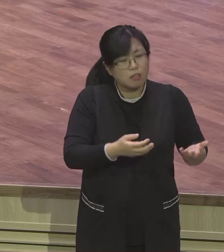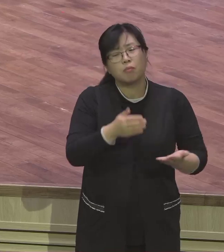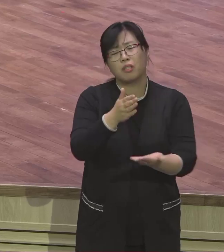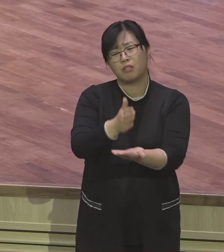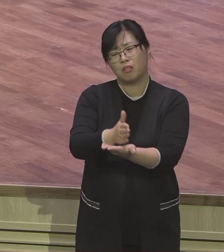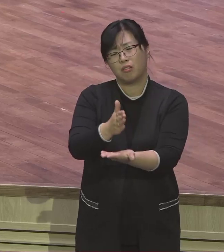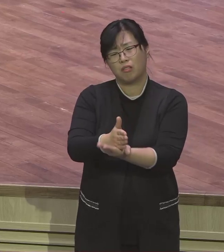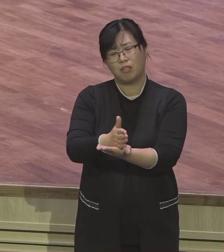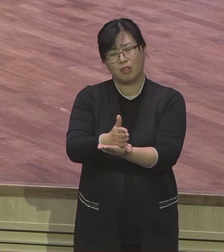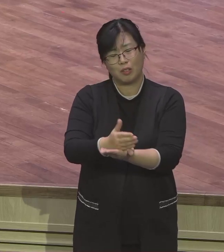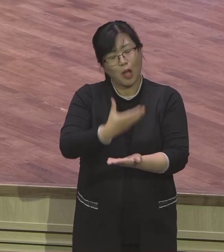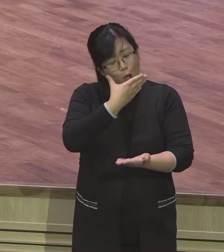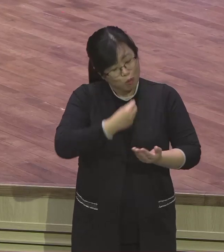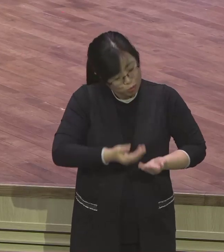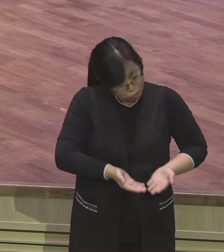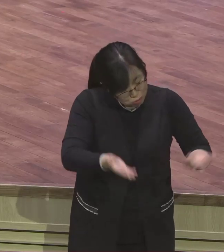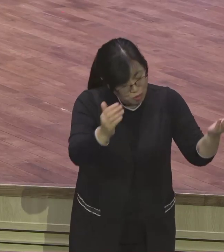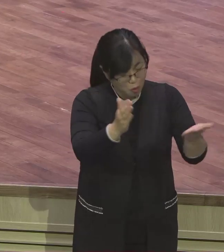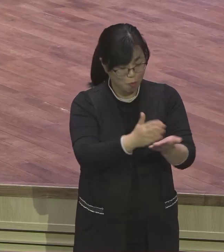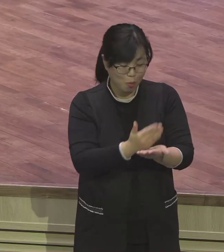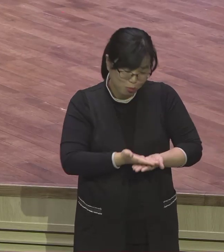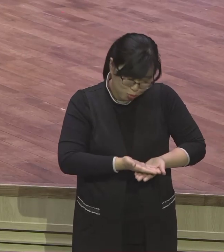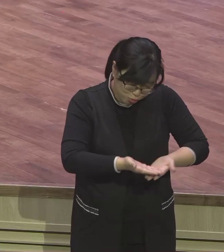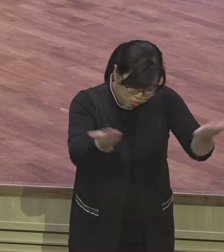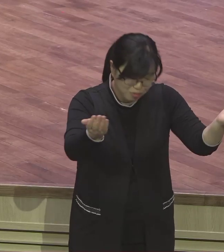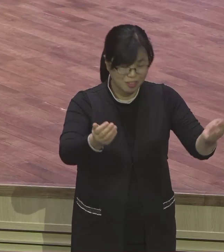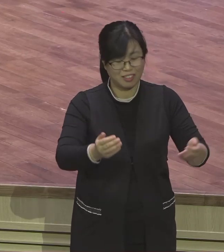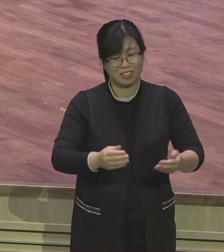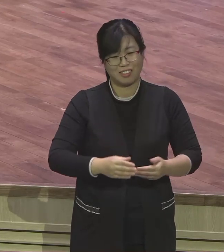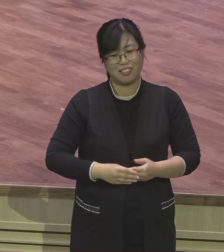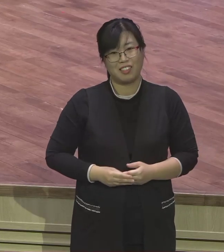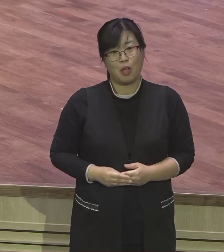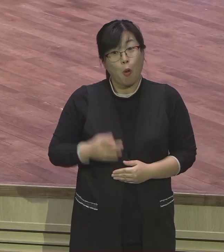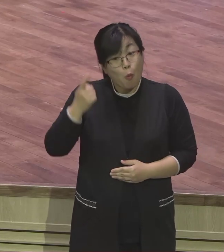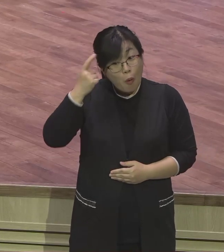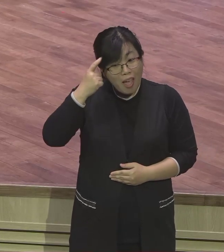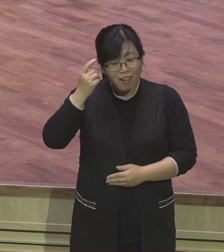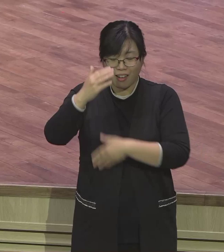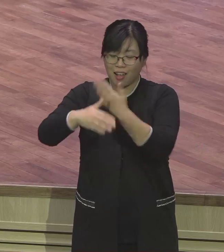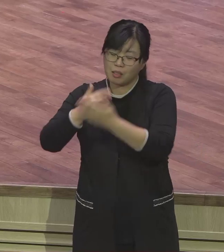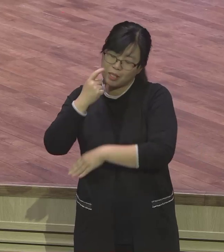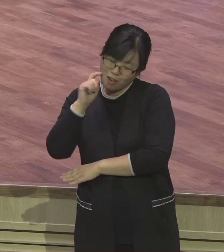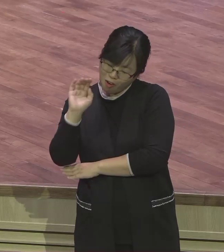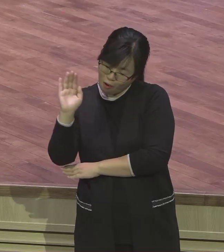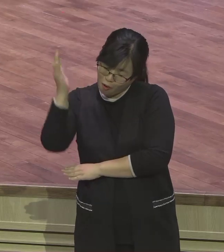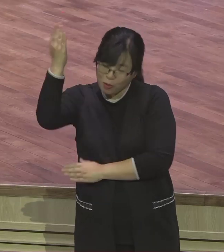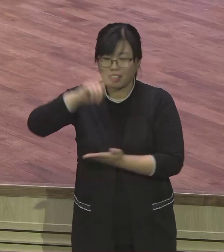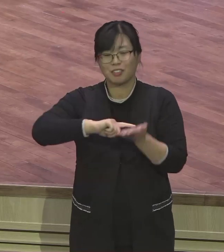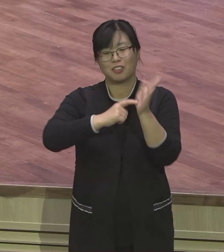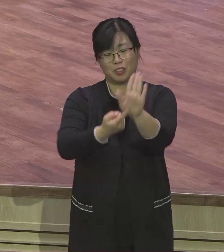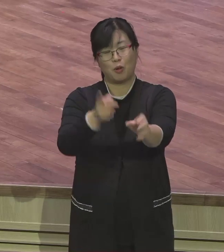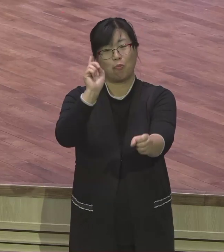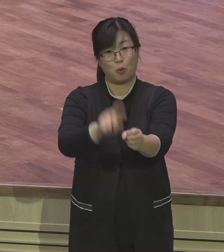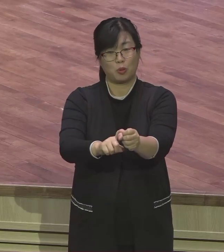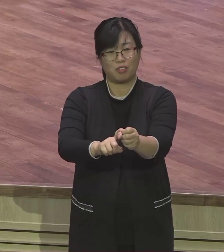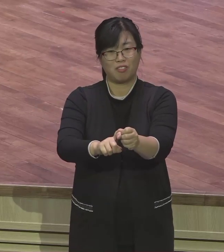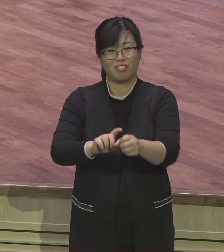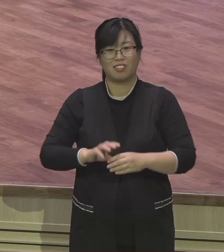베풀고 베풀어주고 양보하고 양보하고 아멘. 극장이나 그리스도를 드러내는 영광을 드러내는 그런